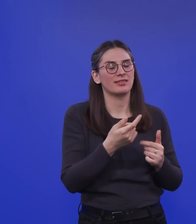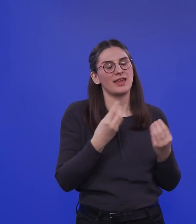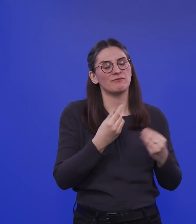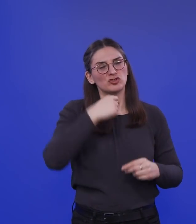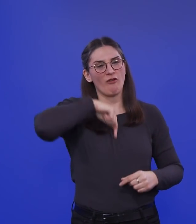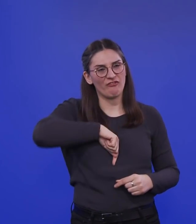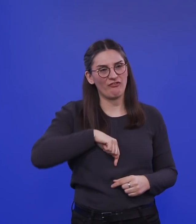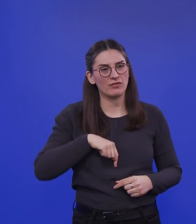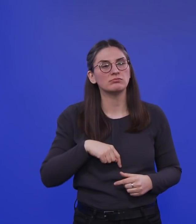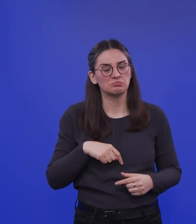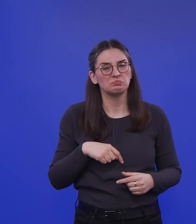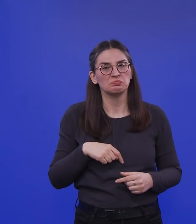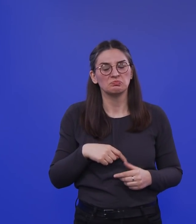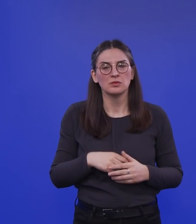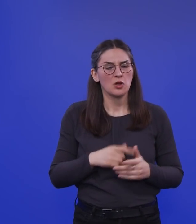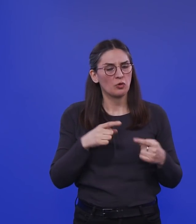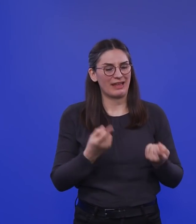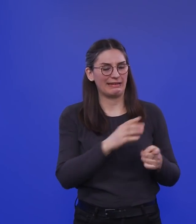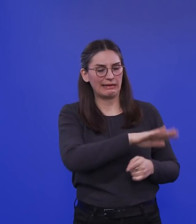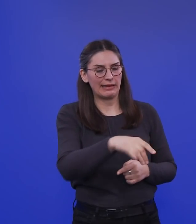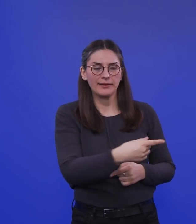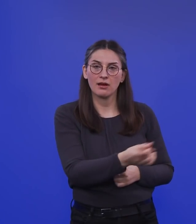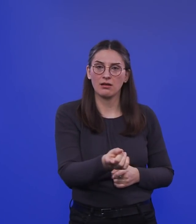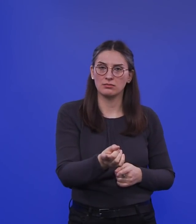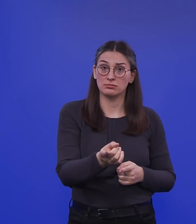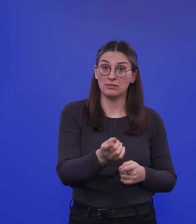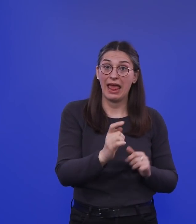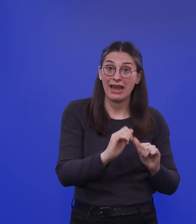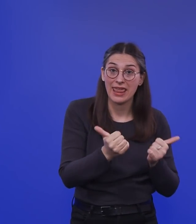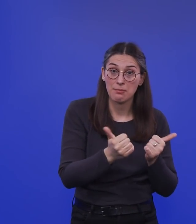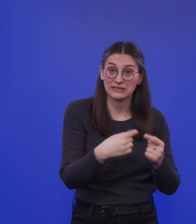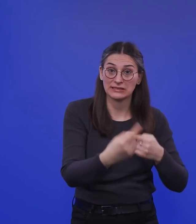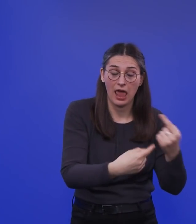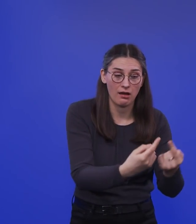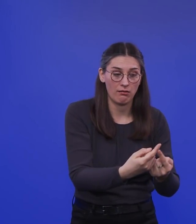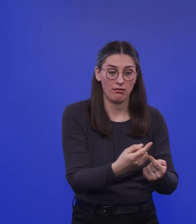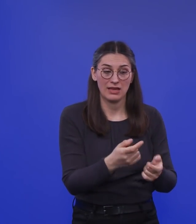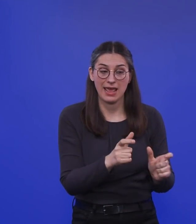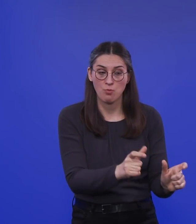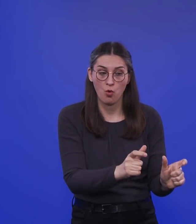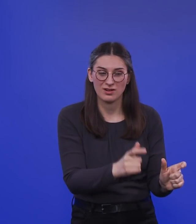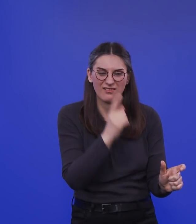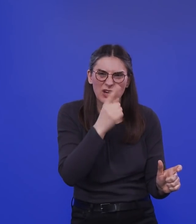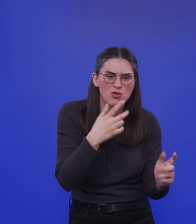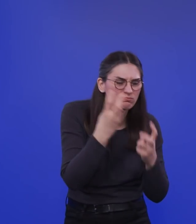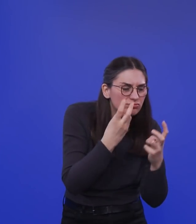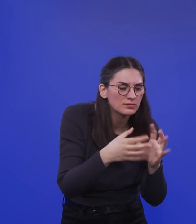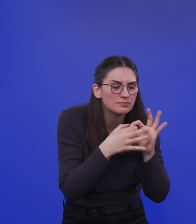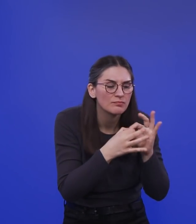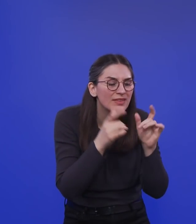sind die Kinder alles andere als lebenslang immun, wenn man nur nach der Virusreplikation schauen würde. Aber